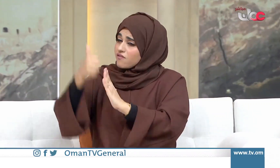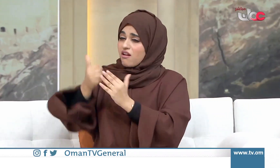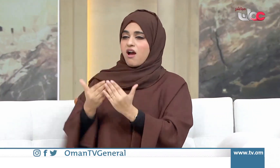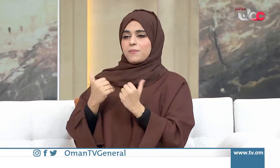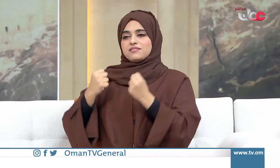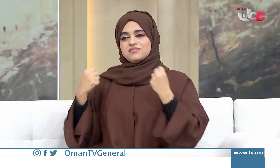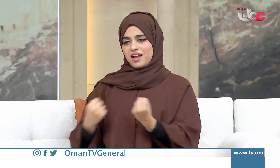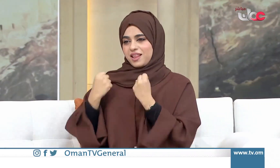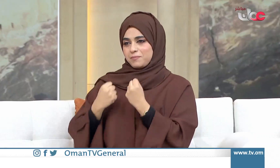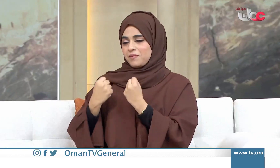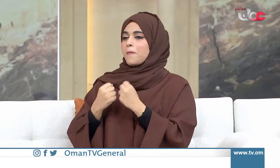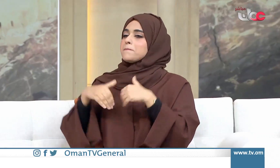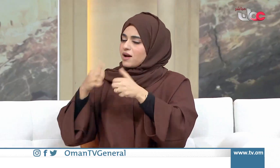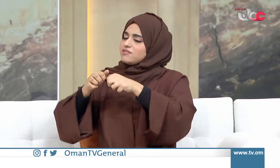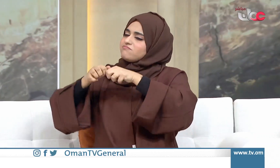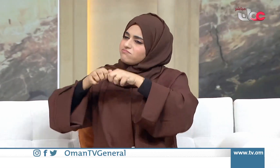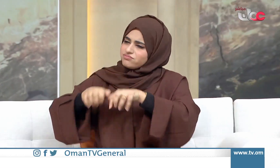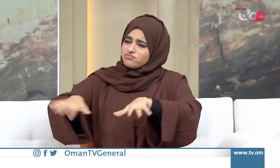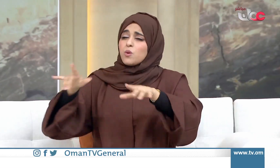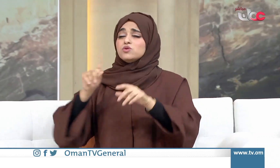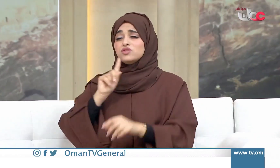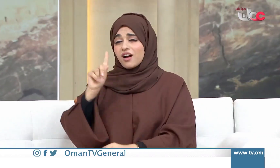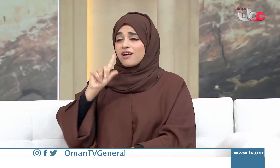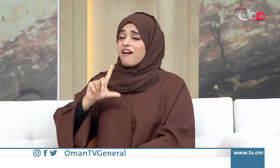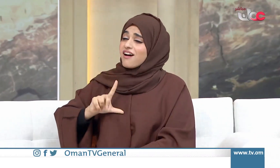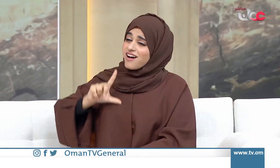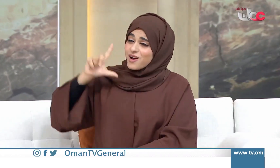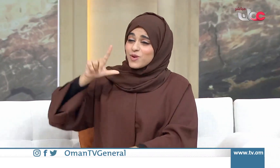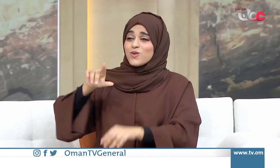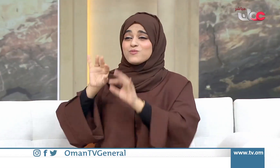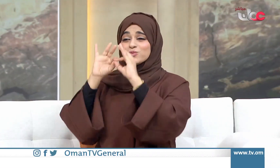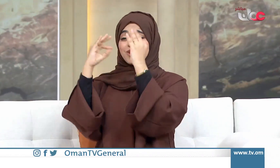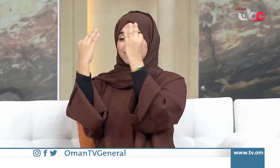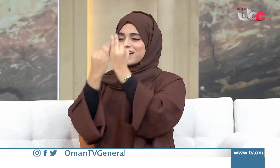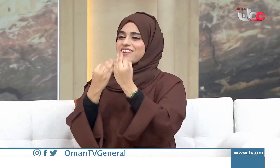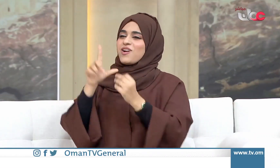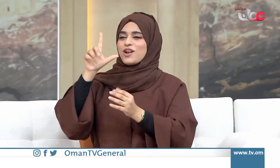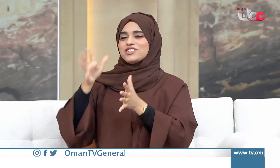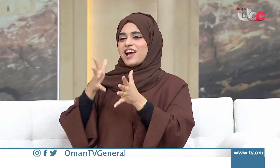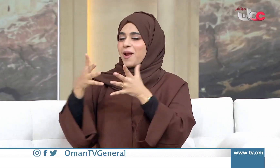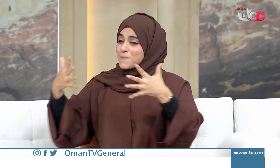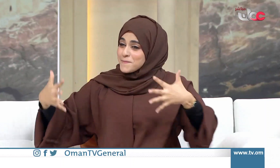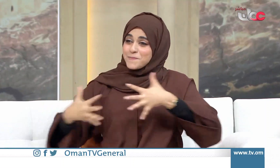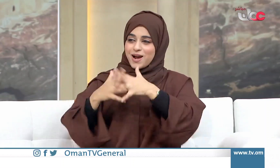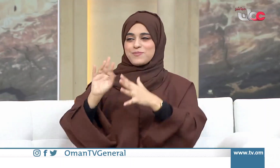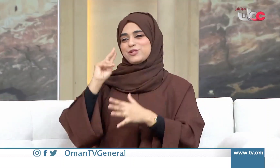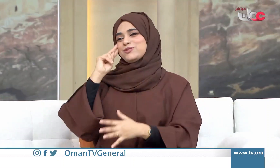التواصل مع أبناهم وتعليمهم وغيرها من الأمور أنا أأمل من المجتمع أن